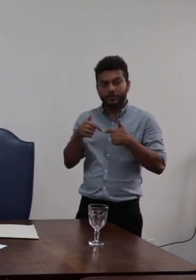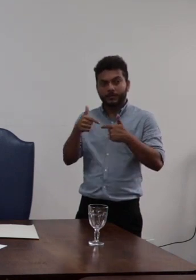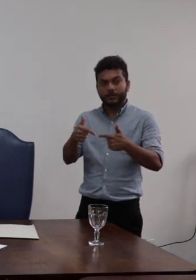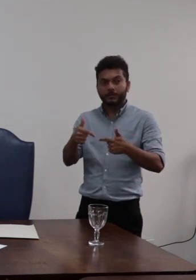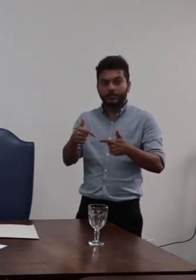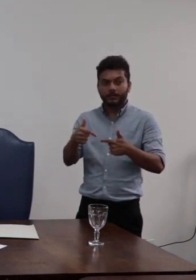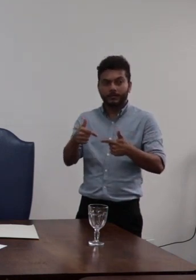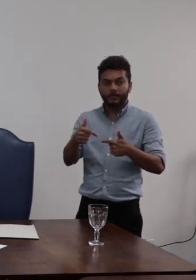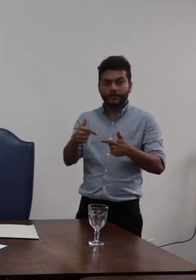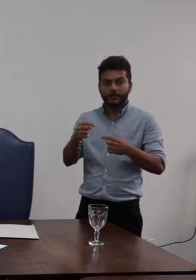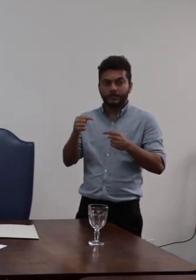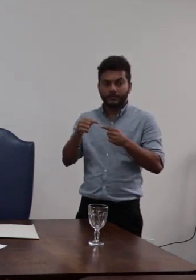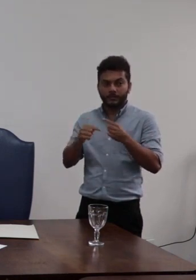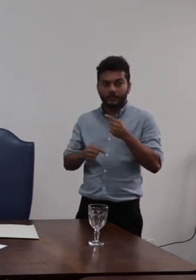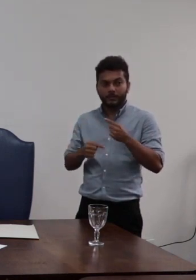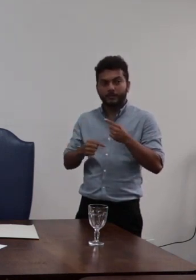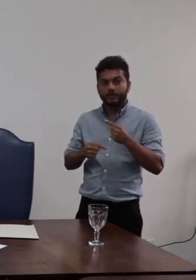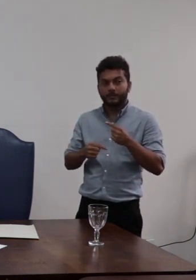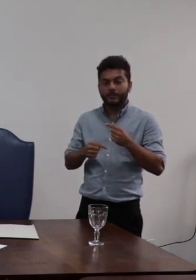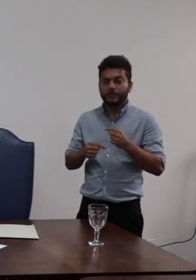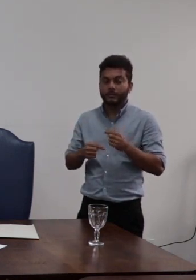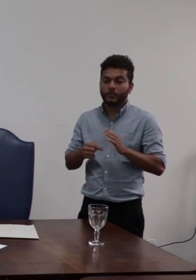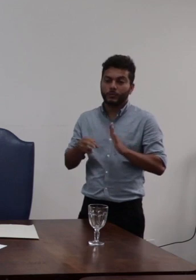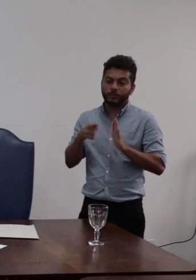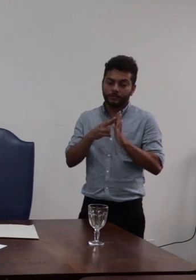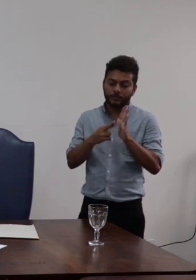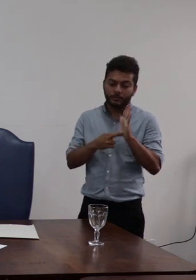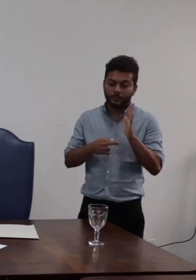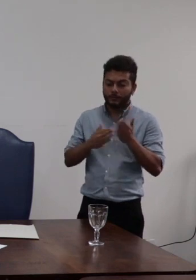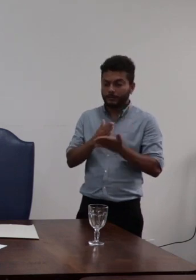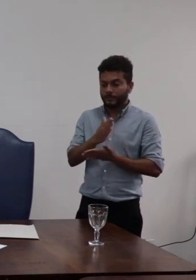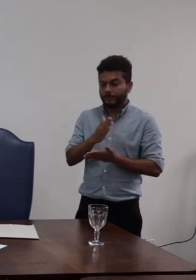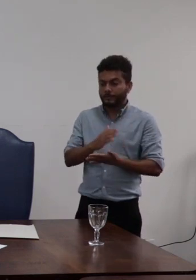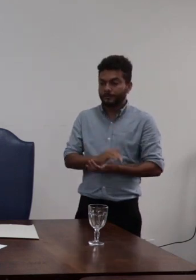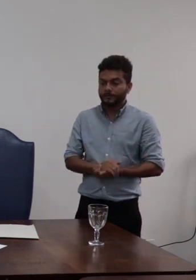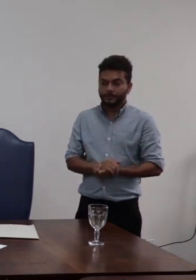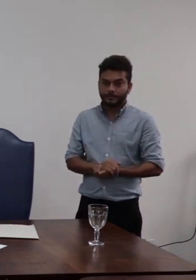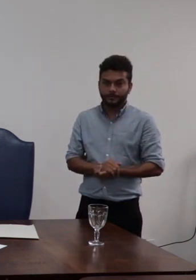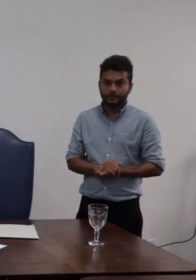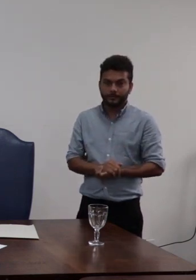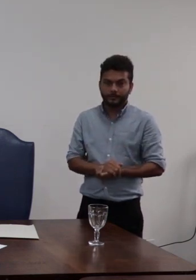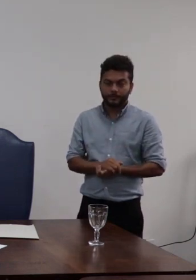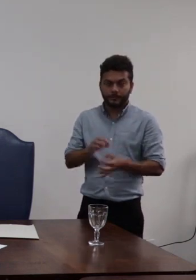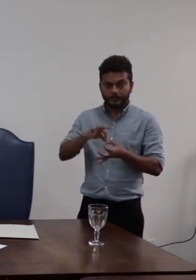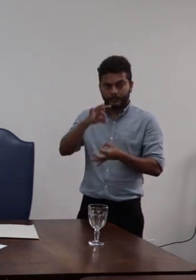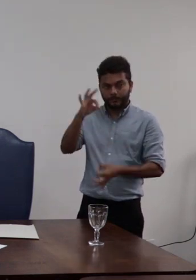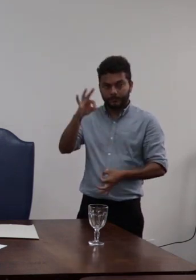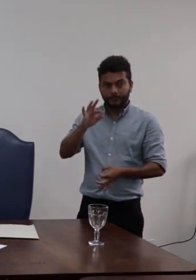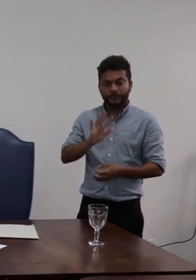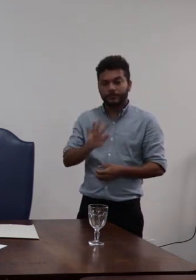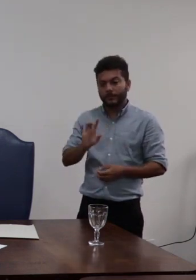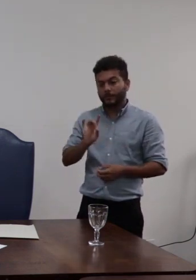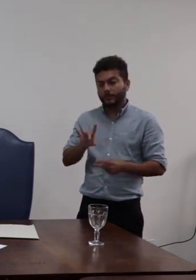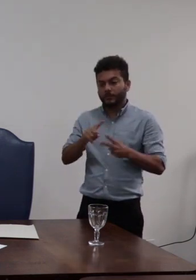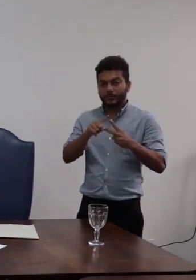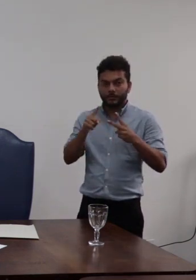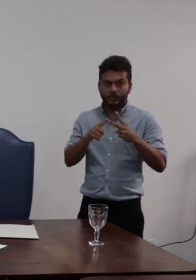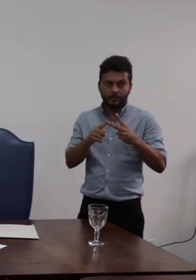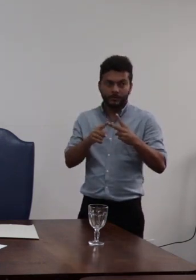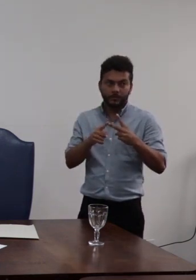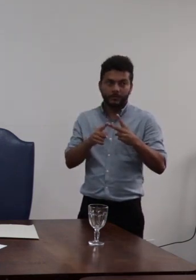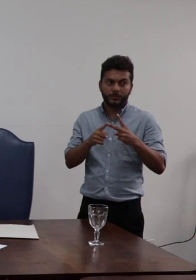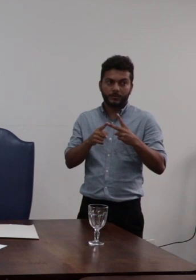não aplicação do normativo aprovado nesse conselho então a não que for um a não que se está dependendo de ouvidas a revolução dos jogos